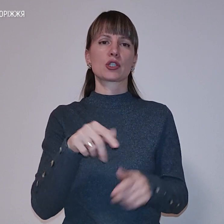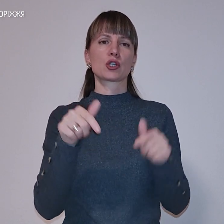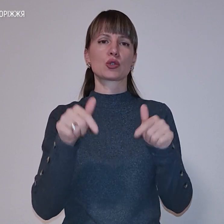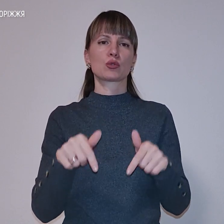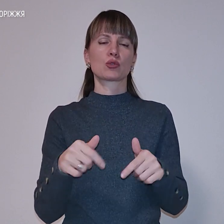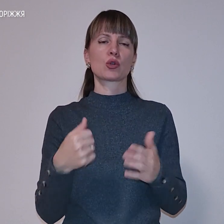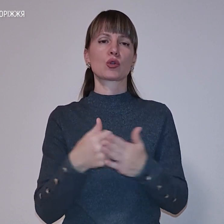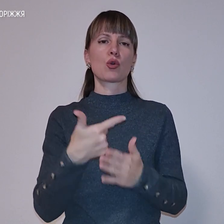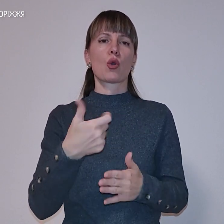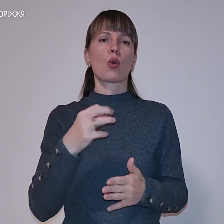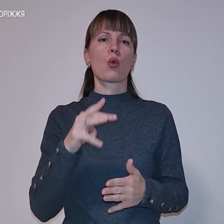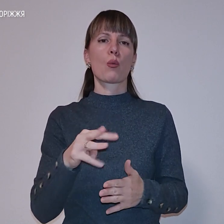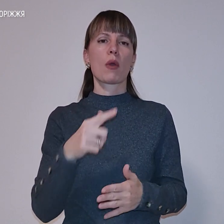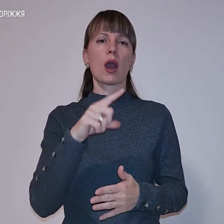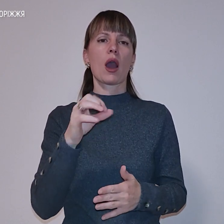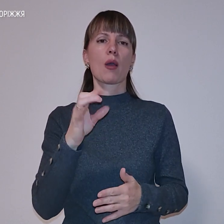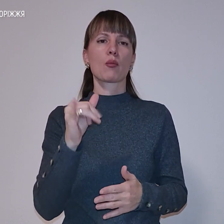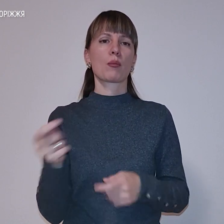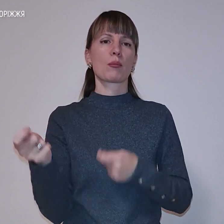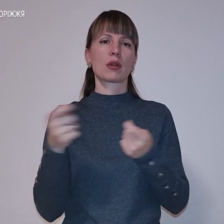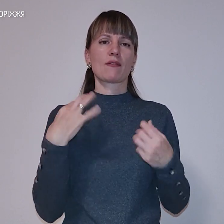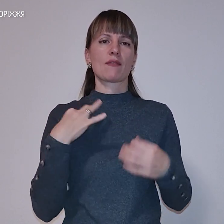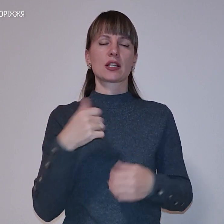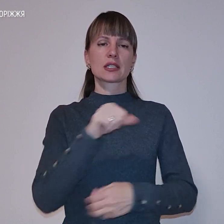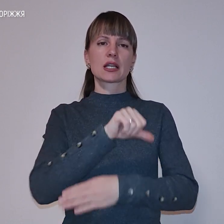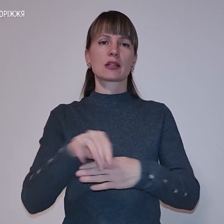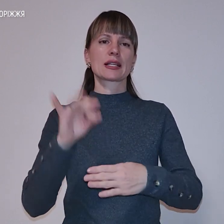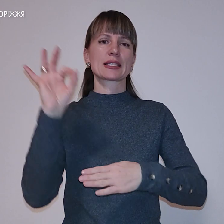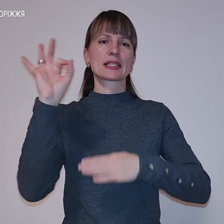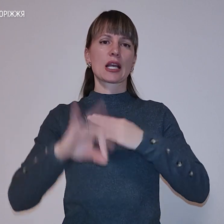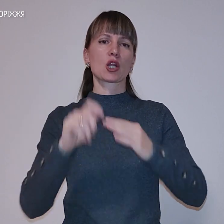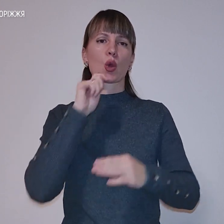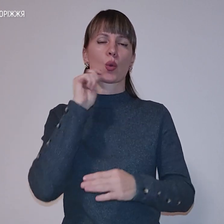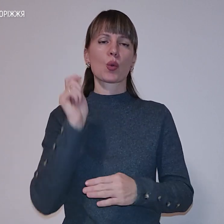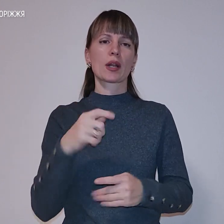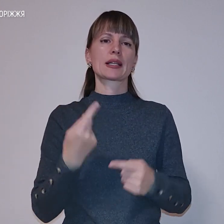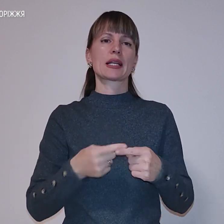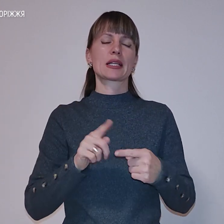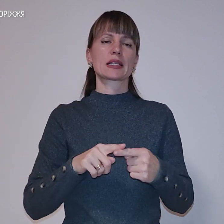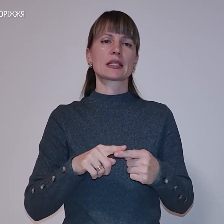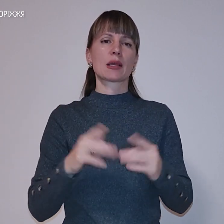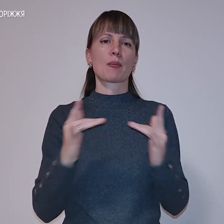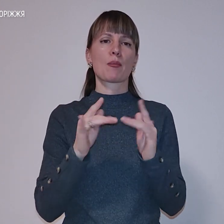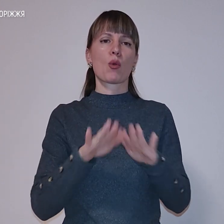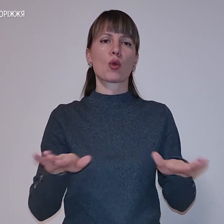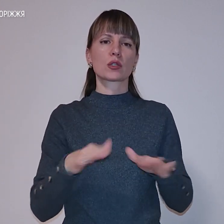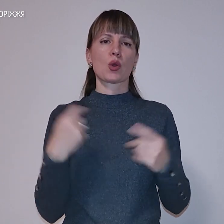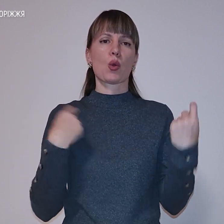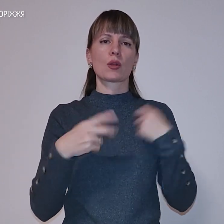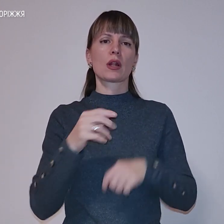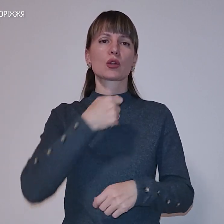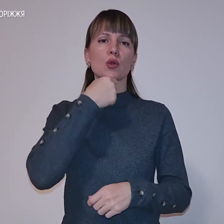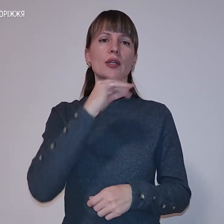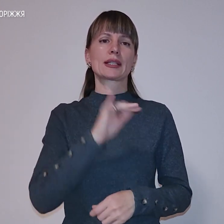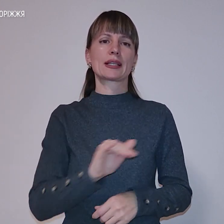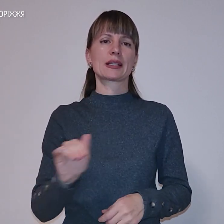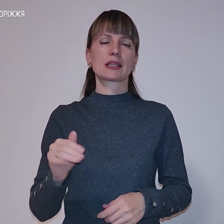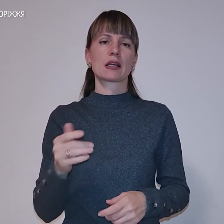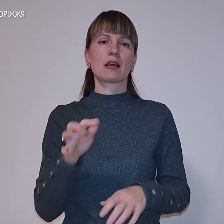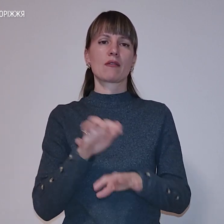До гуманітарного хабу привозять речі з-за кордону та Західної України. Це постіль, одяг для дорослих та дітей, зуття, ковдри,